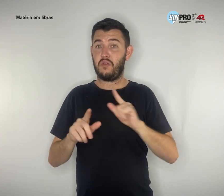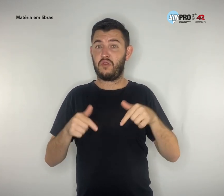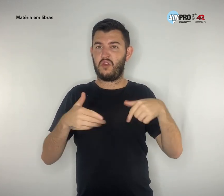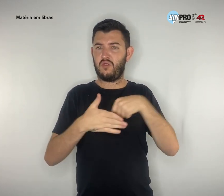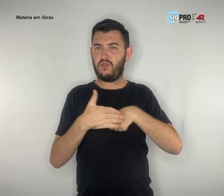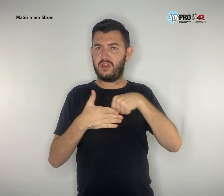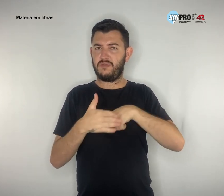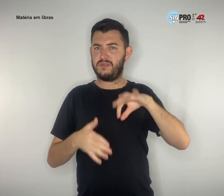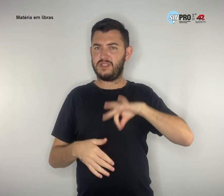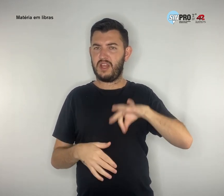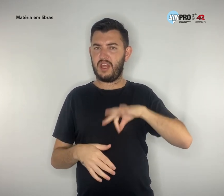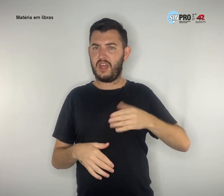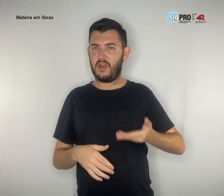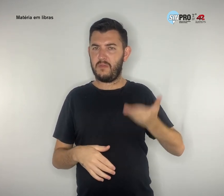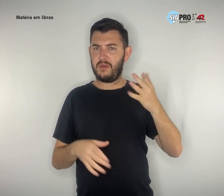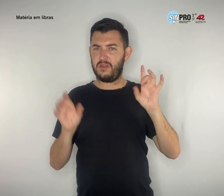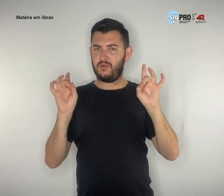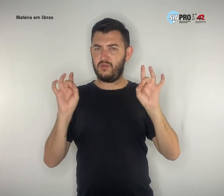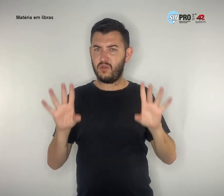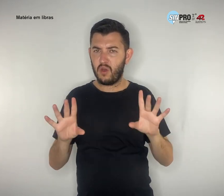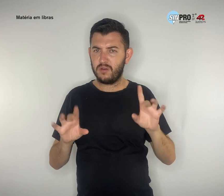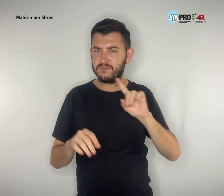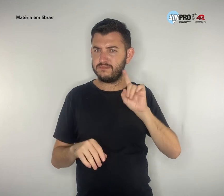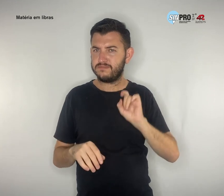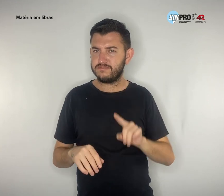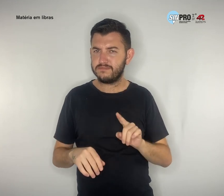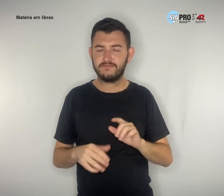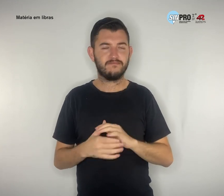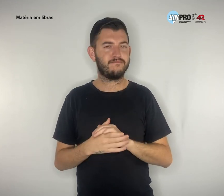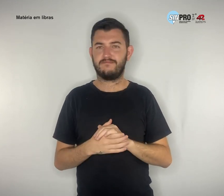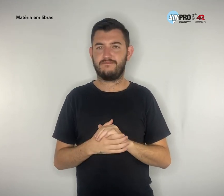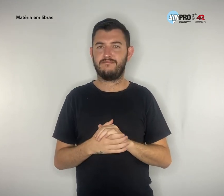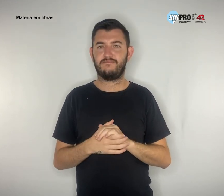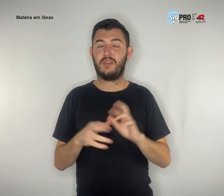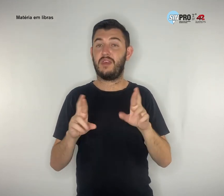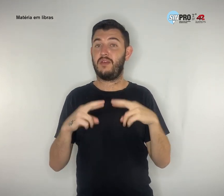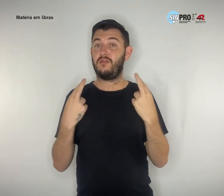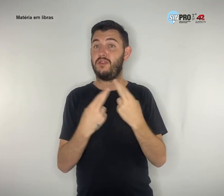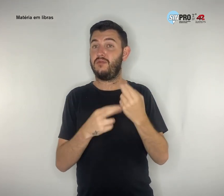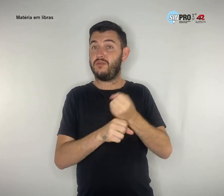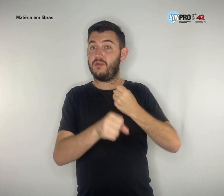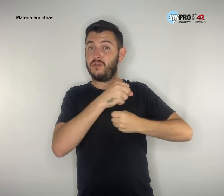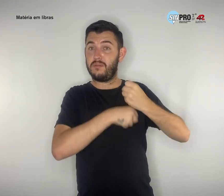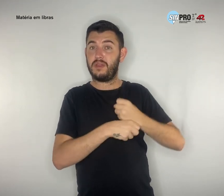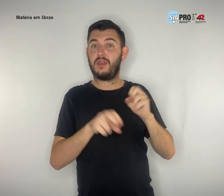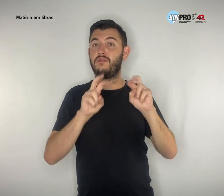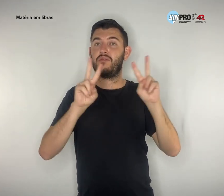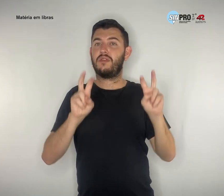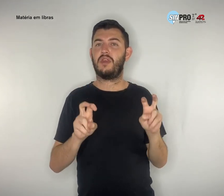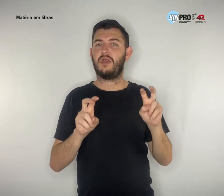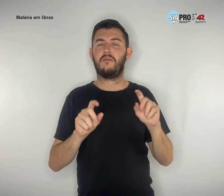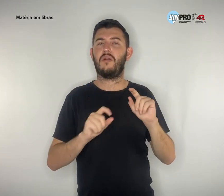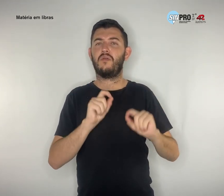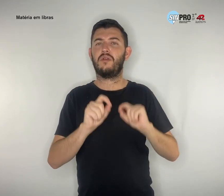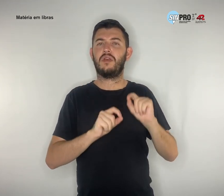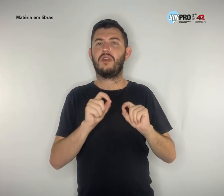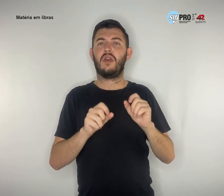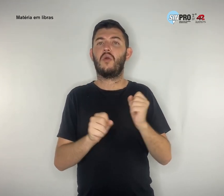de salário. Na primeira Assembleia do ano passado, as pautas eram a construção de novas escolas,